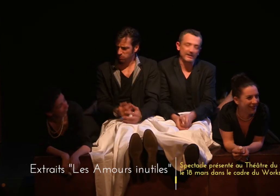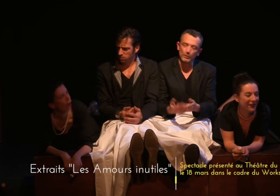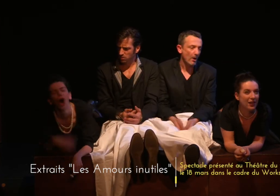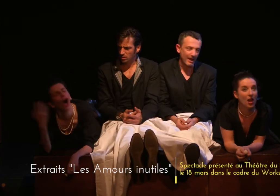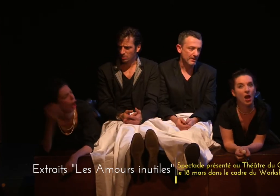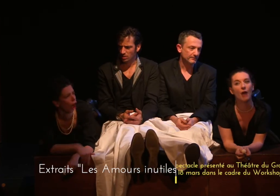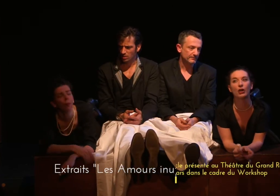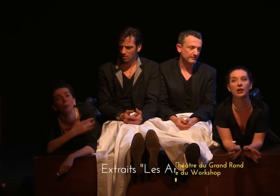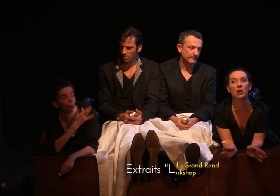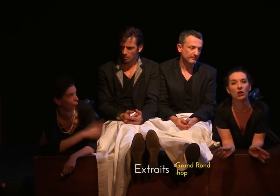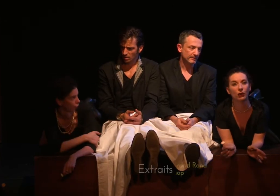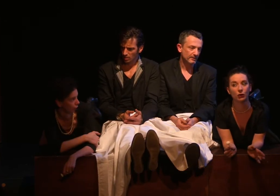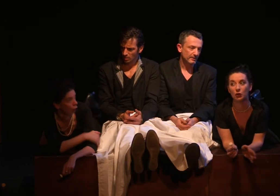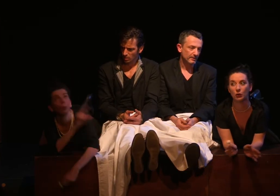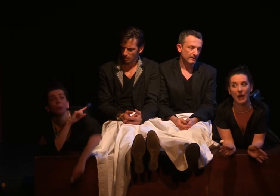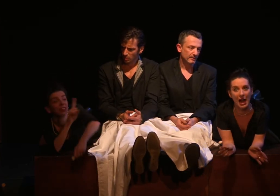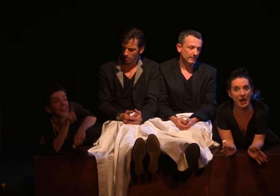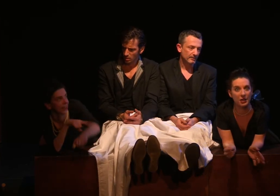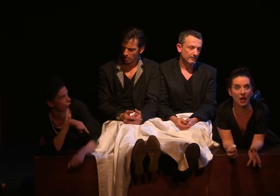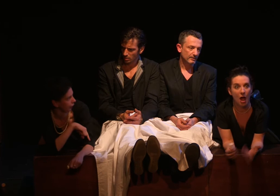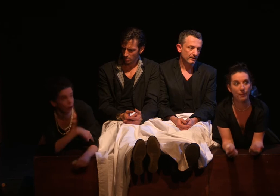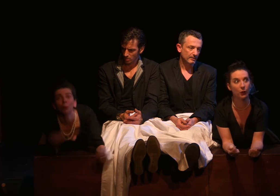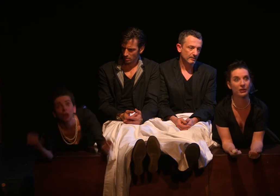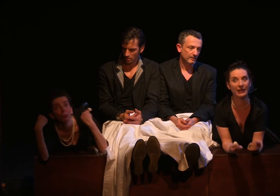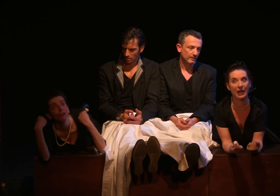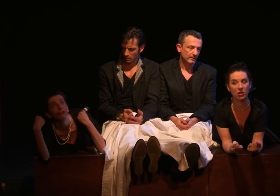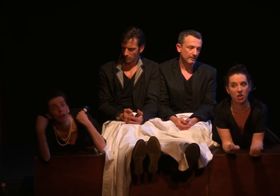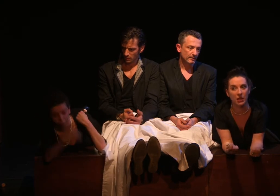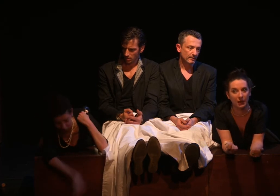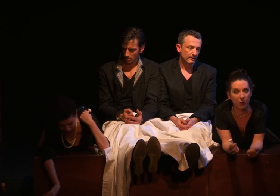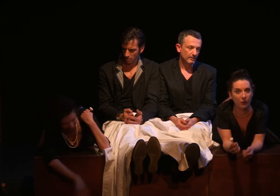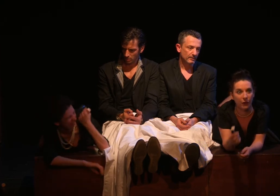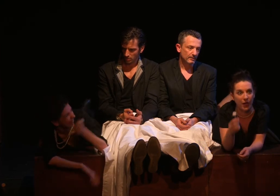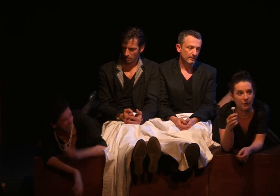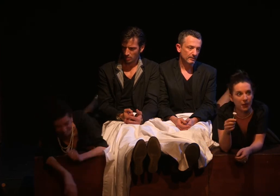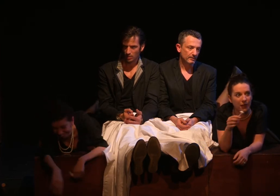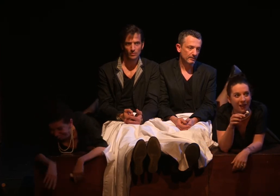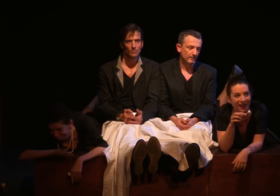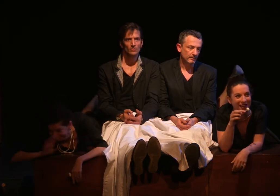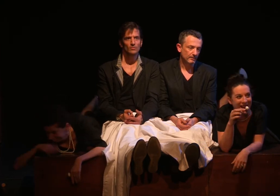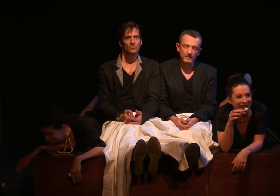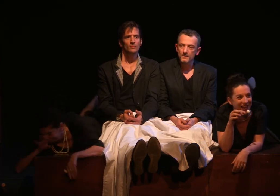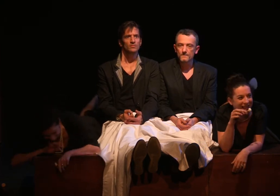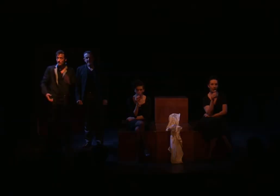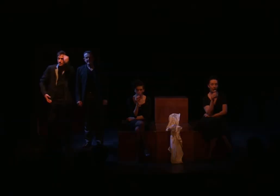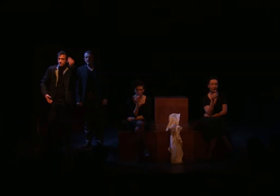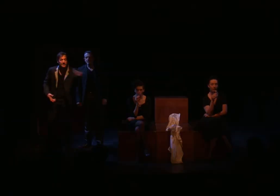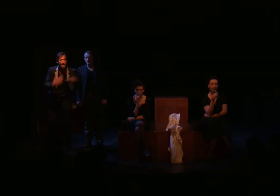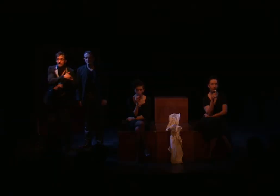insupportable En voyant du courage un peu d'énergie mon pauvre ami Si jamais je